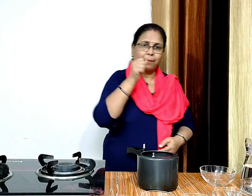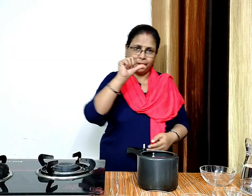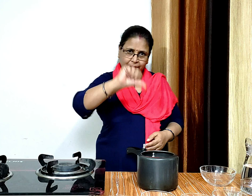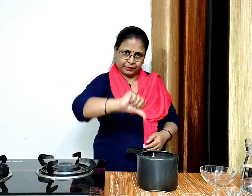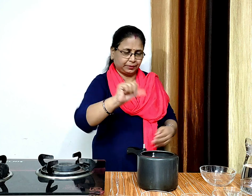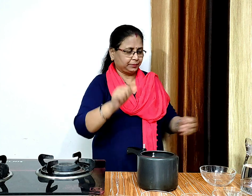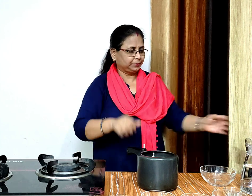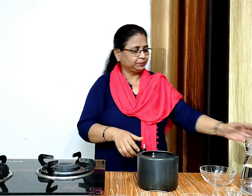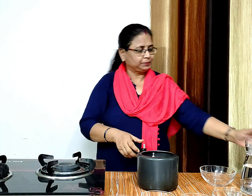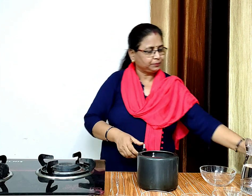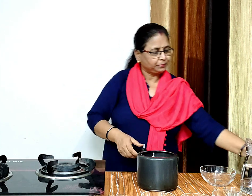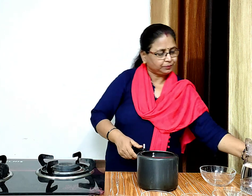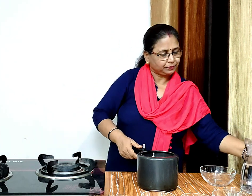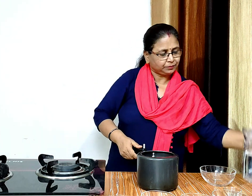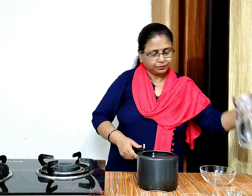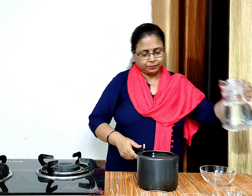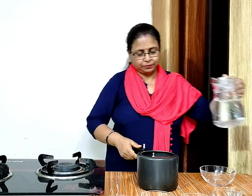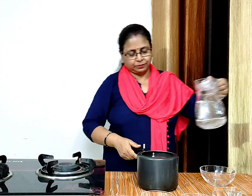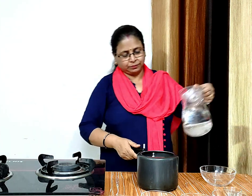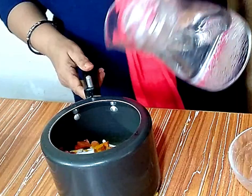और करीब एक किलास पानी डालेंगे